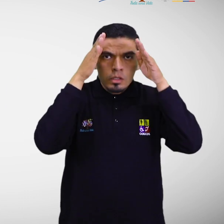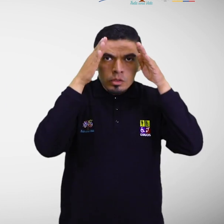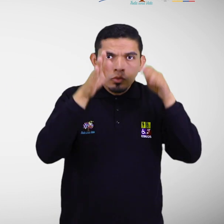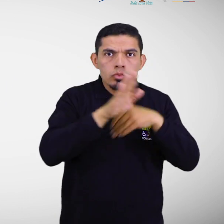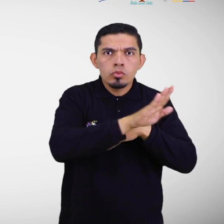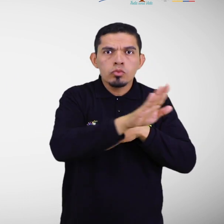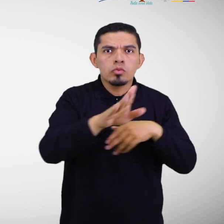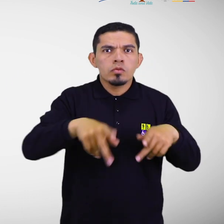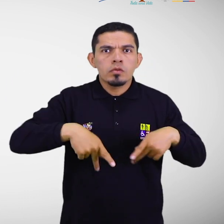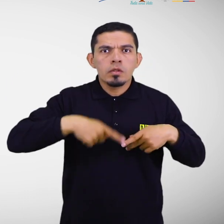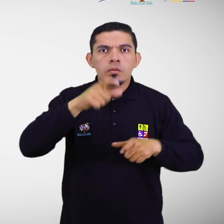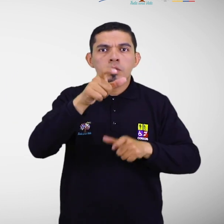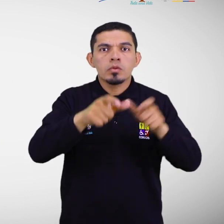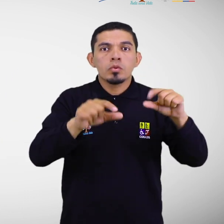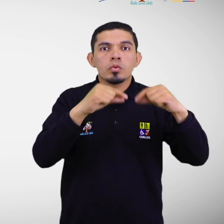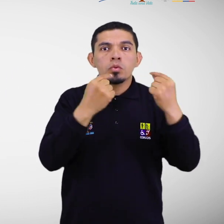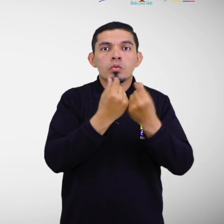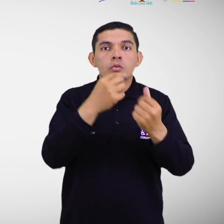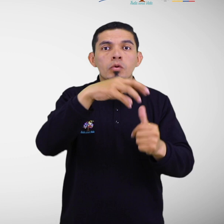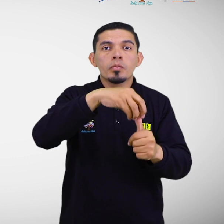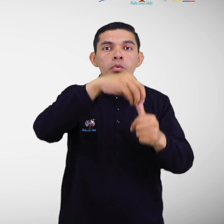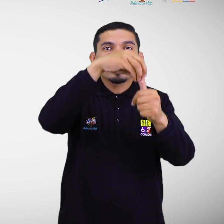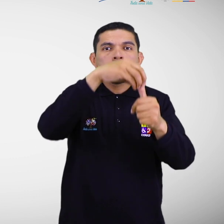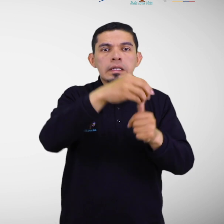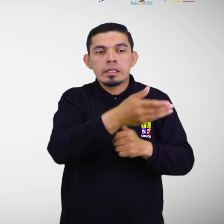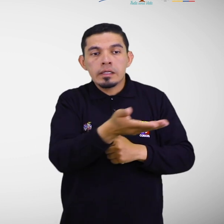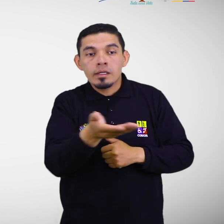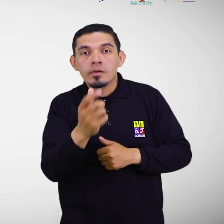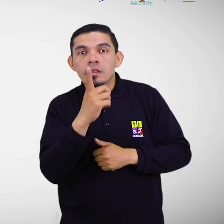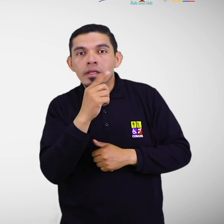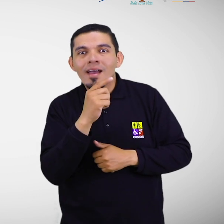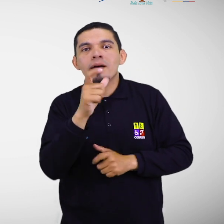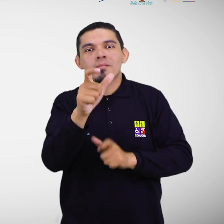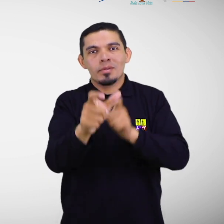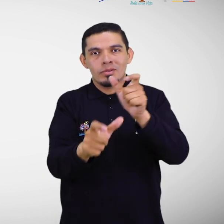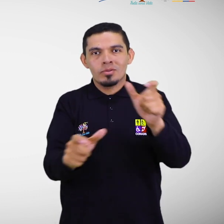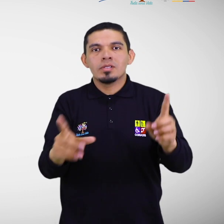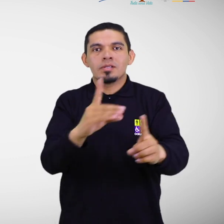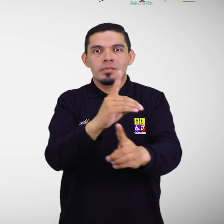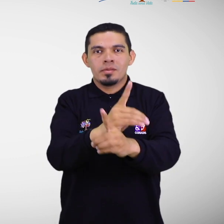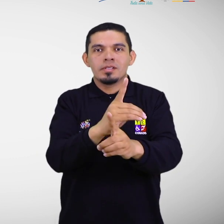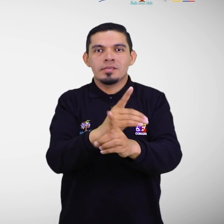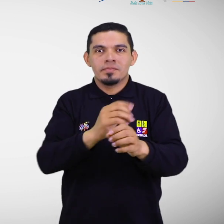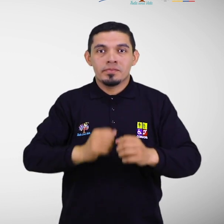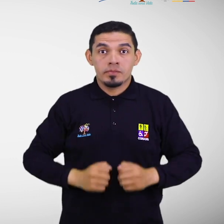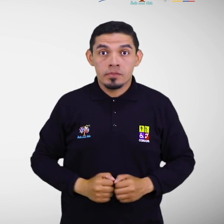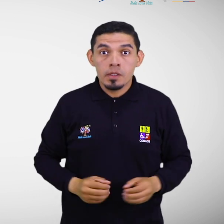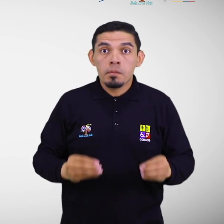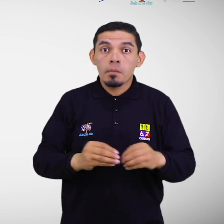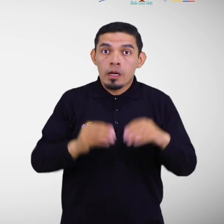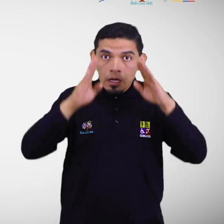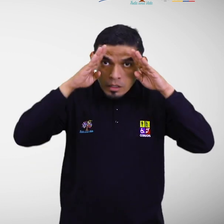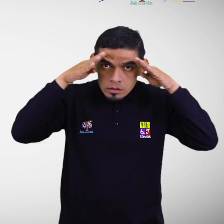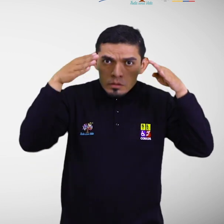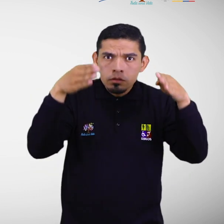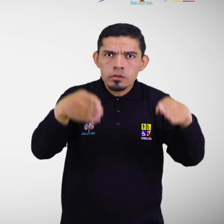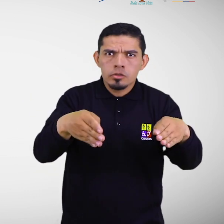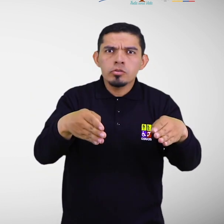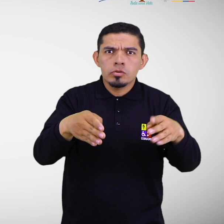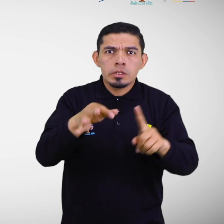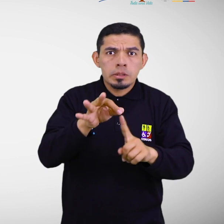prioritaria, dentro de los cuales se encuentran las personas con discapacidad, para que reciban una atención